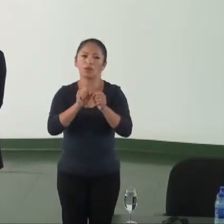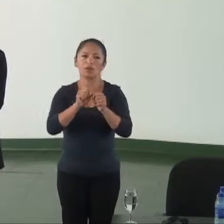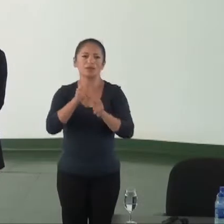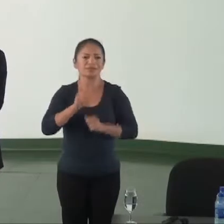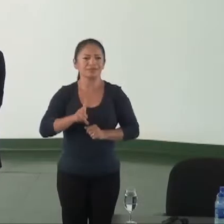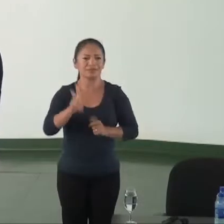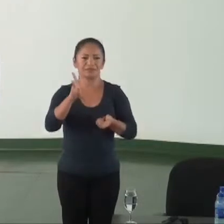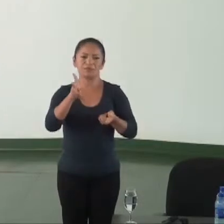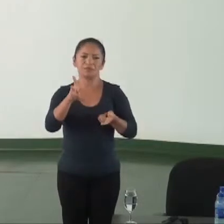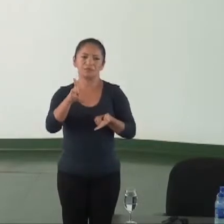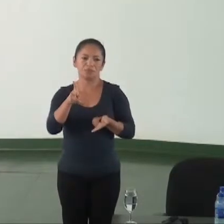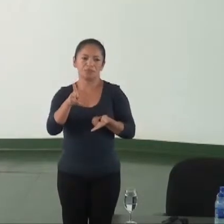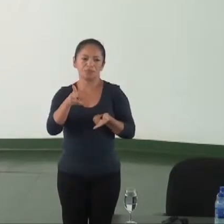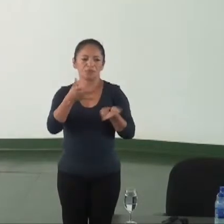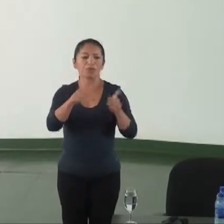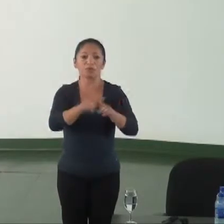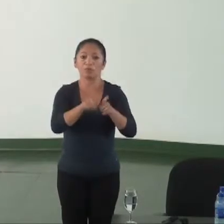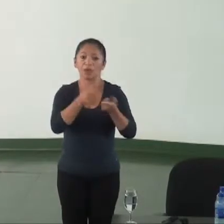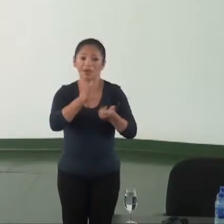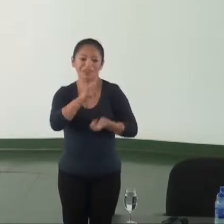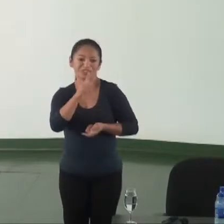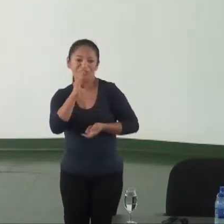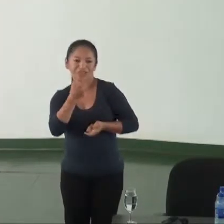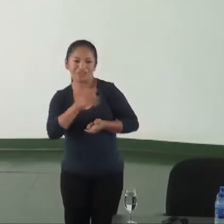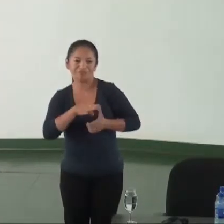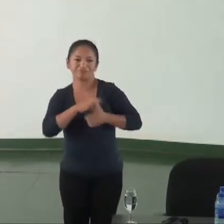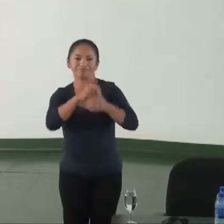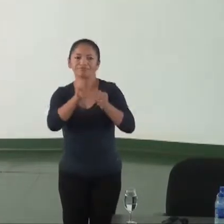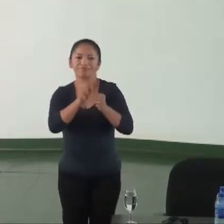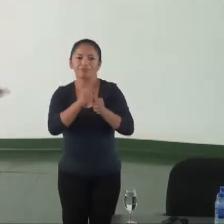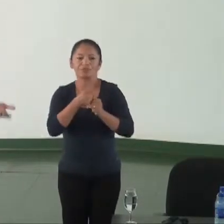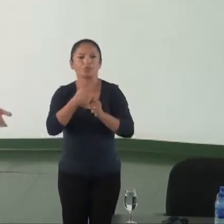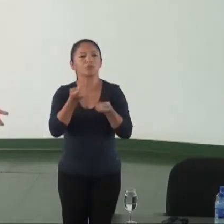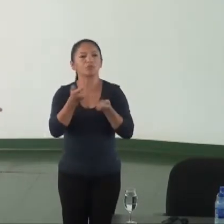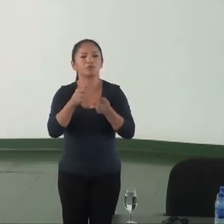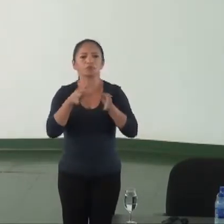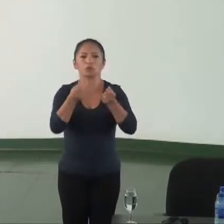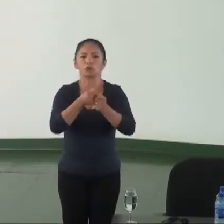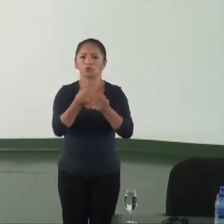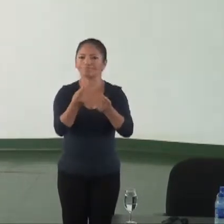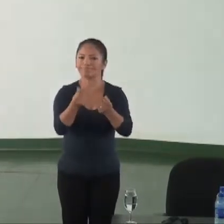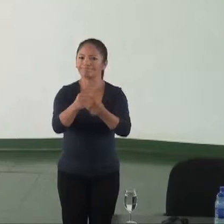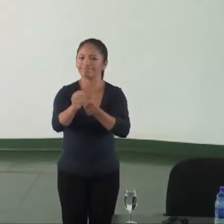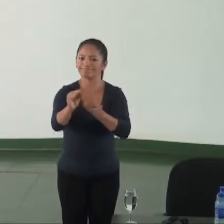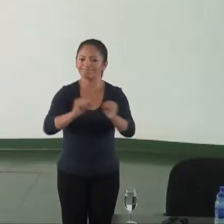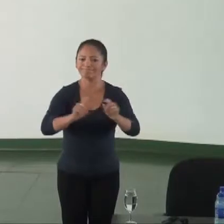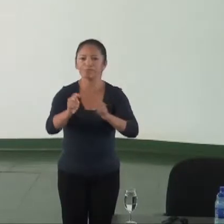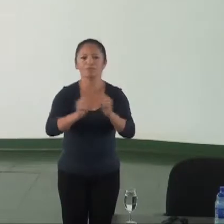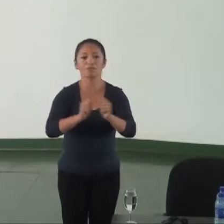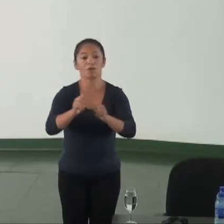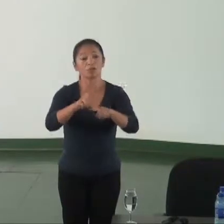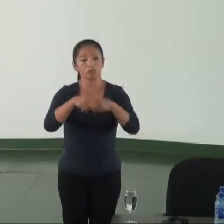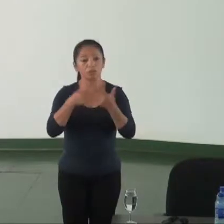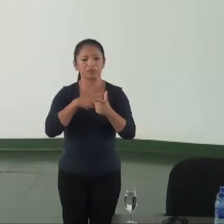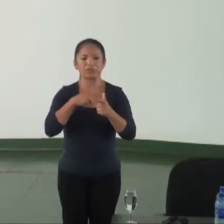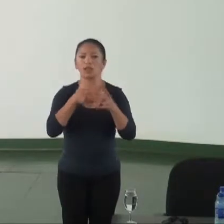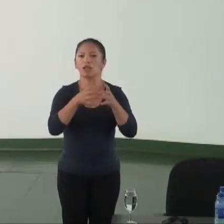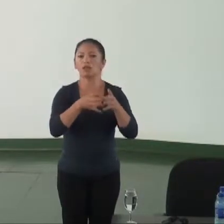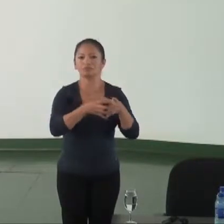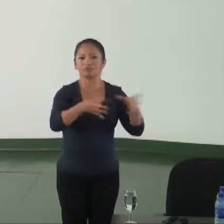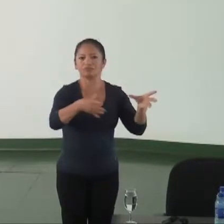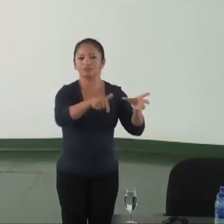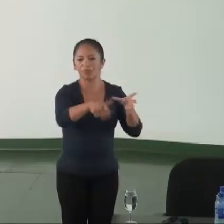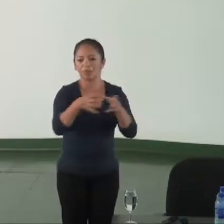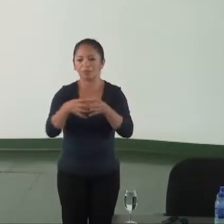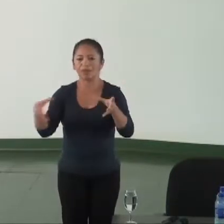relação com agentes públicos e com o poder econômico. Aquelas situações onde a gente tem demandas com o Ministério